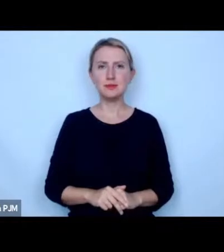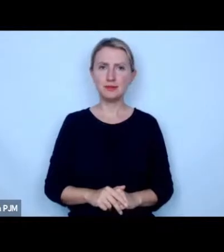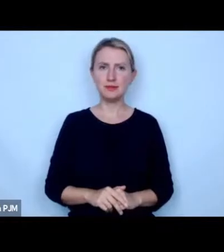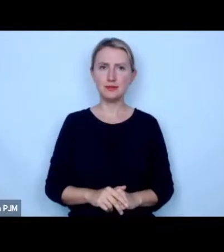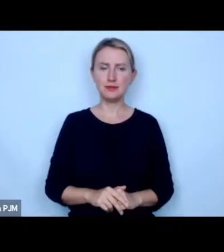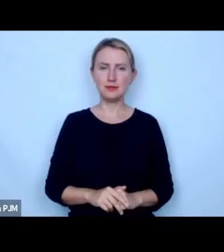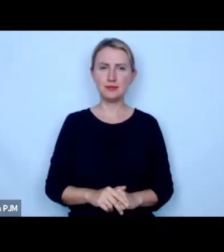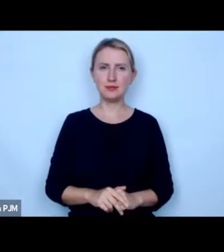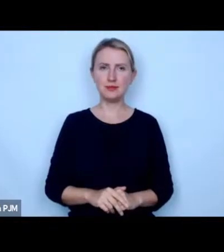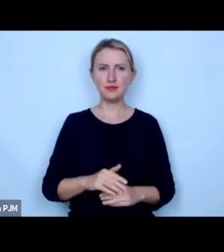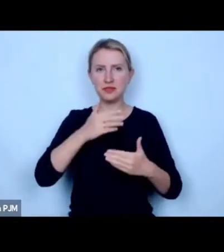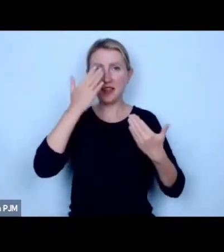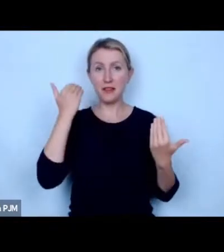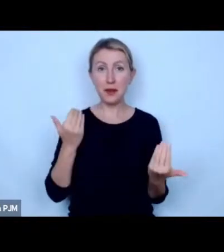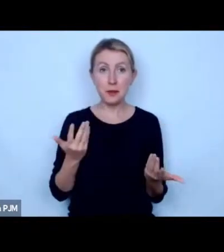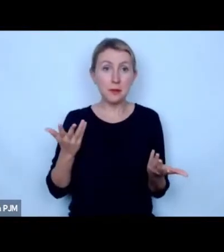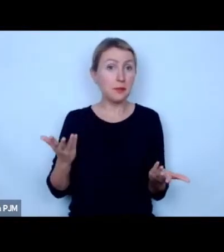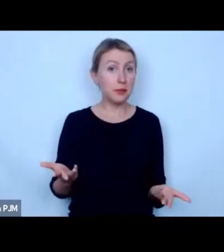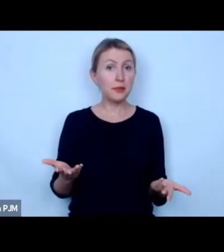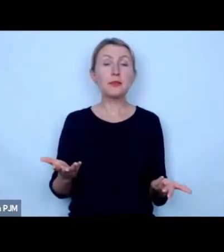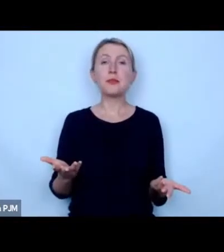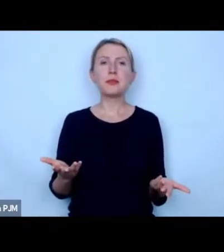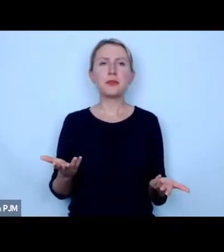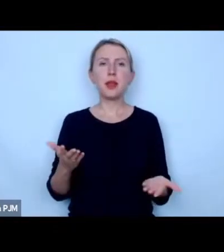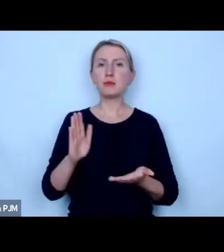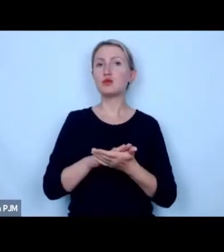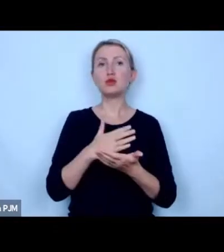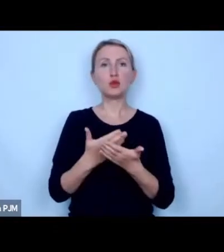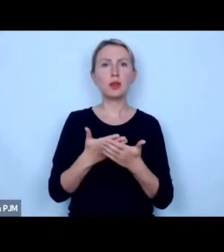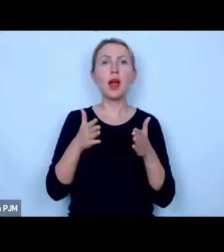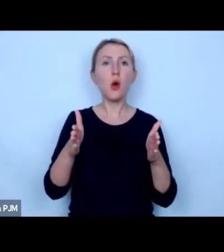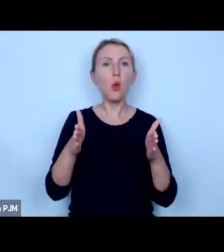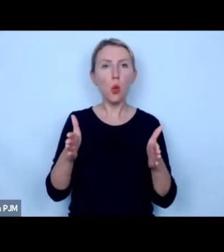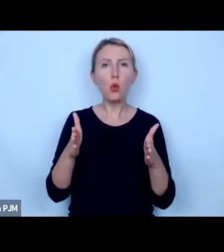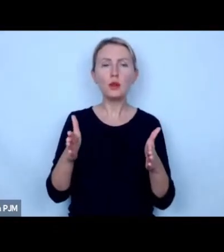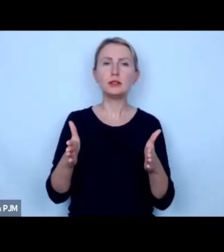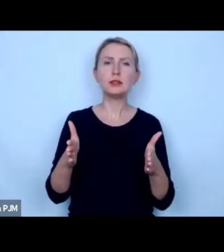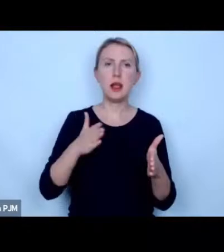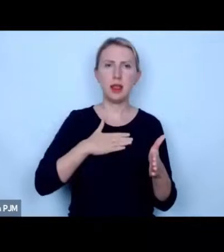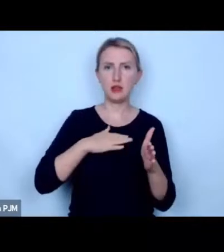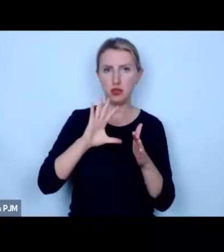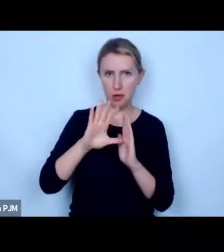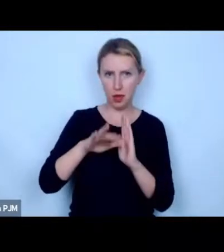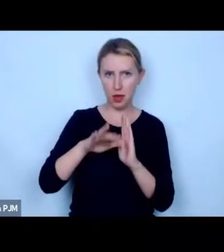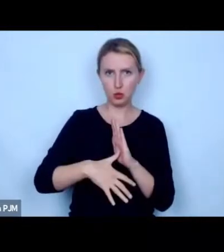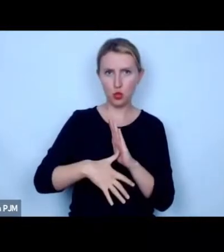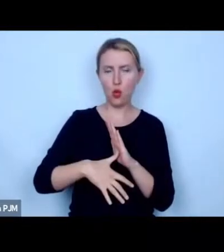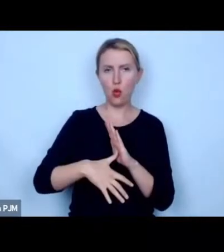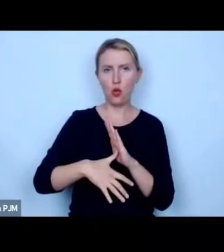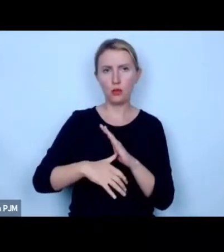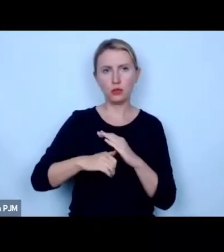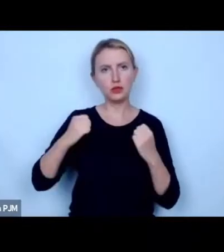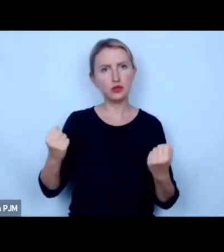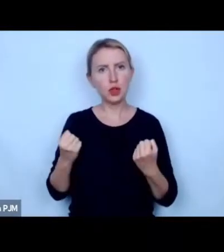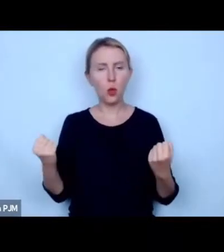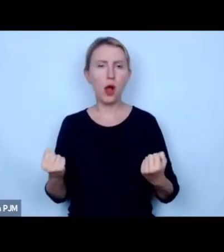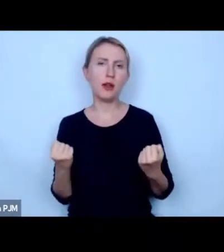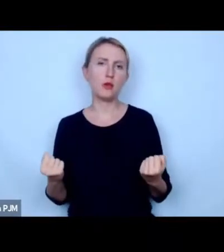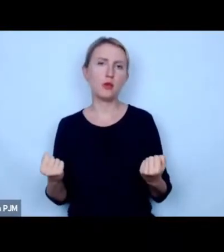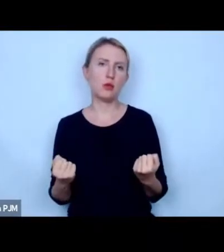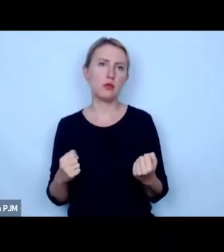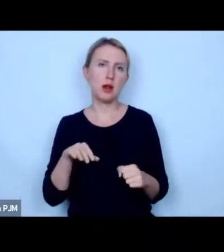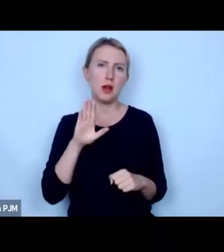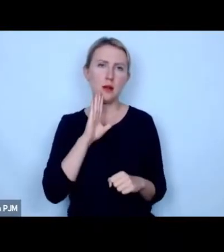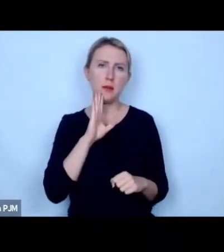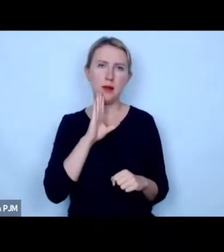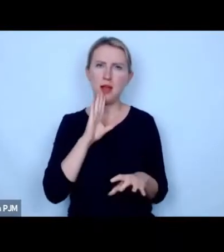nie wiem przykładowo na ulicach naszych miast działają chyba